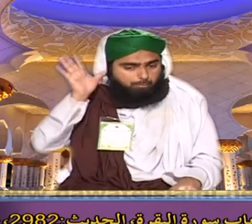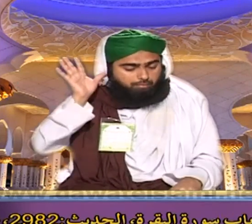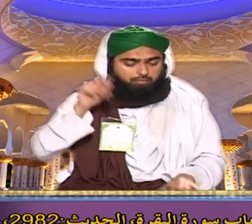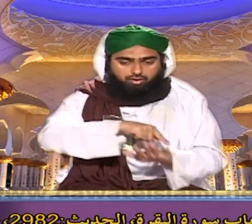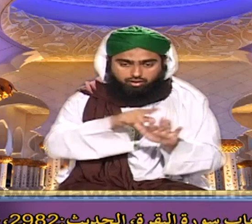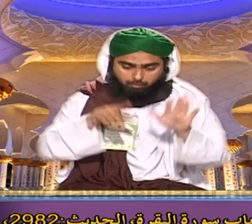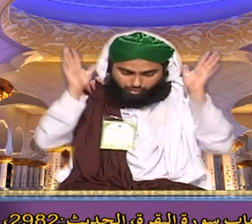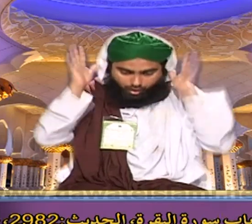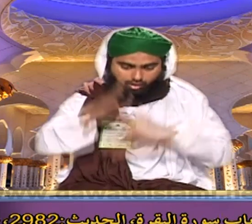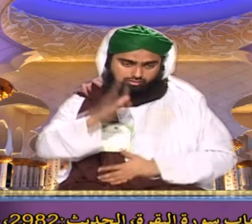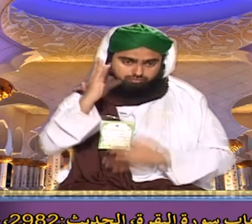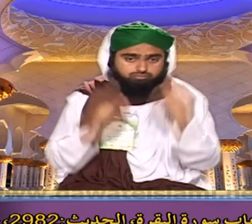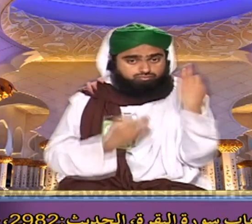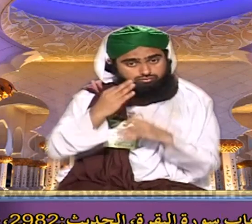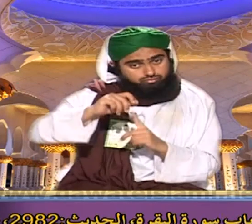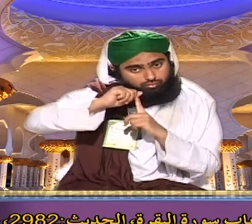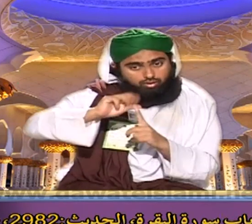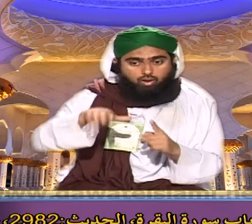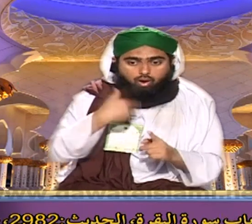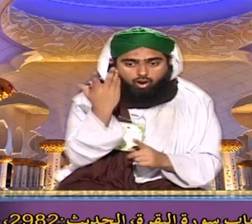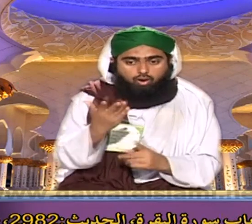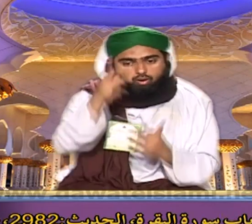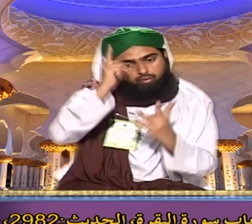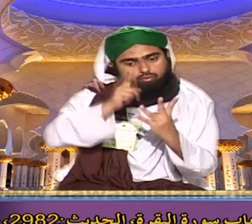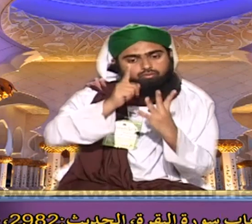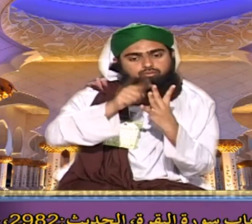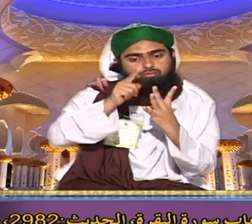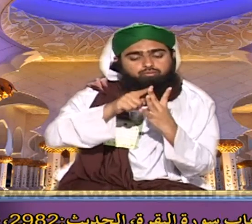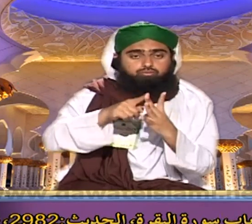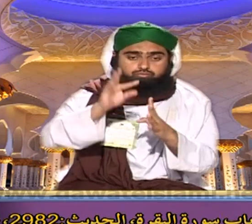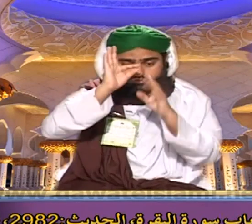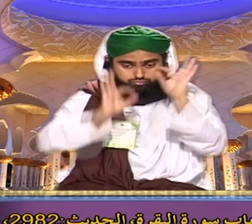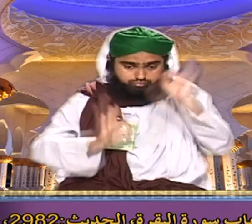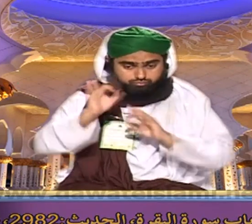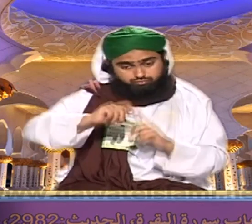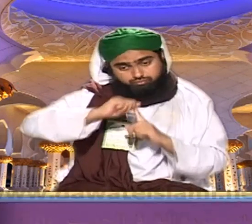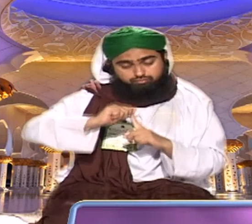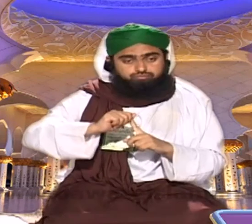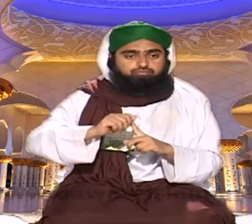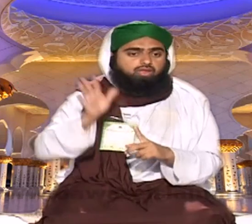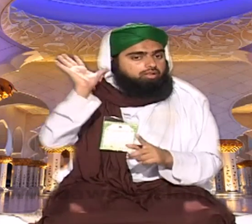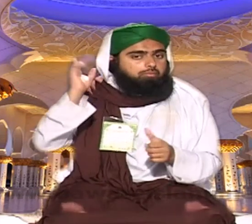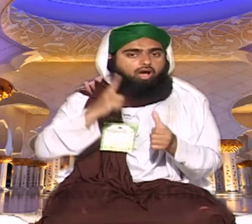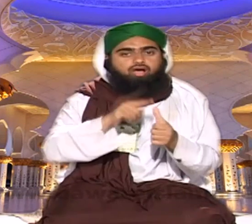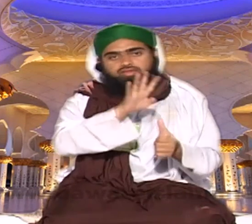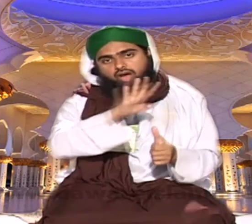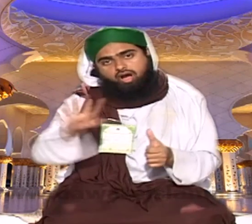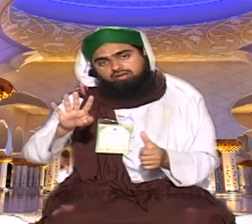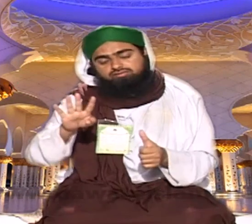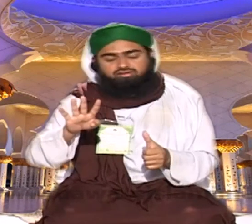والی کی فجر اور سہور مغرب اور عشاء کے بیچ میں عصر تو عصر کی زیادہ